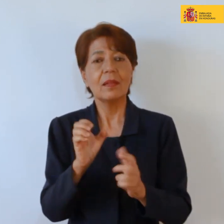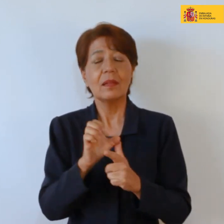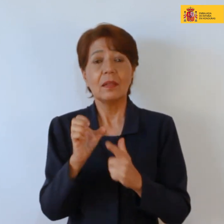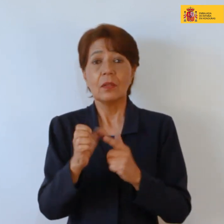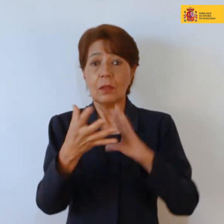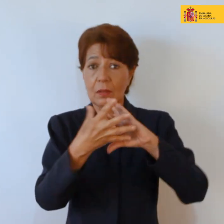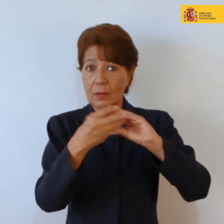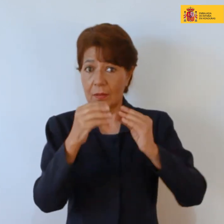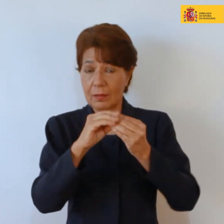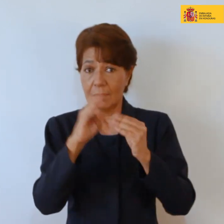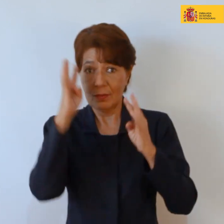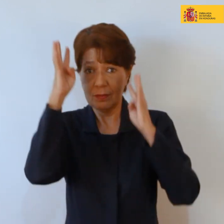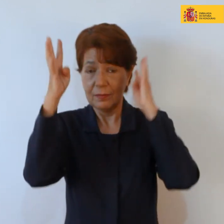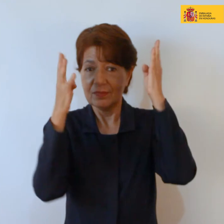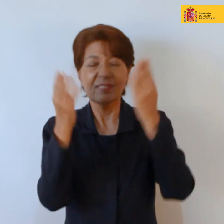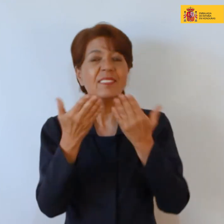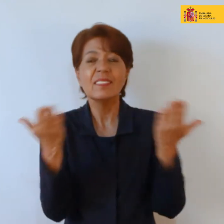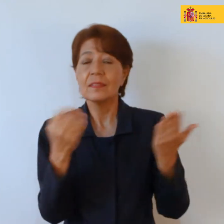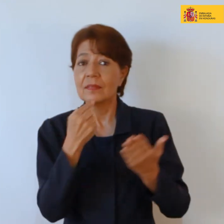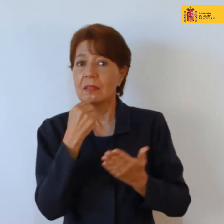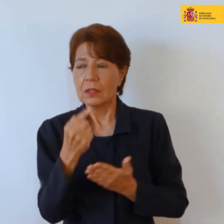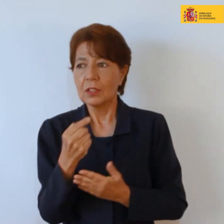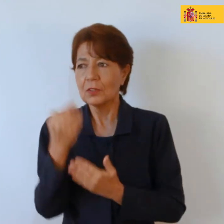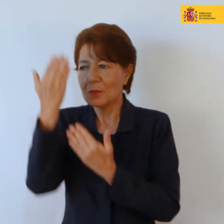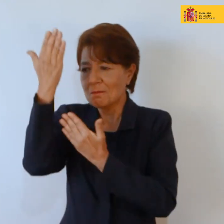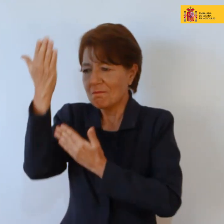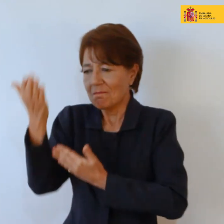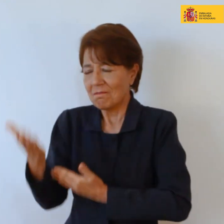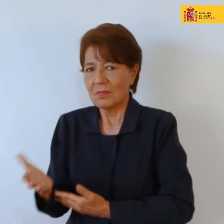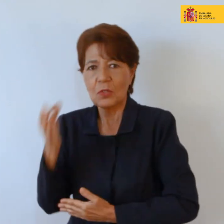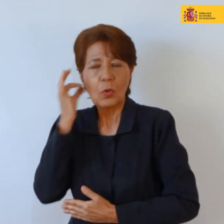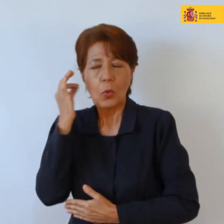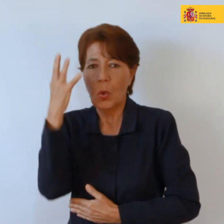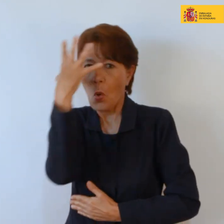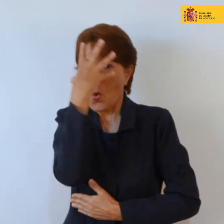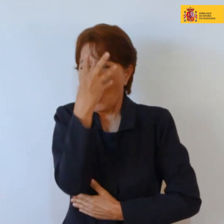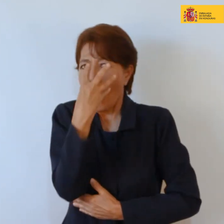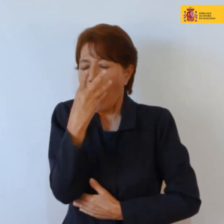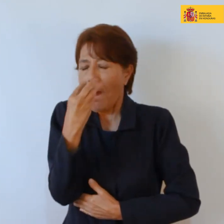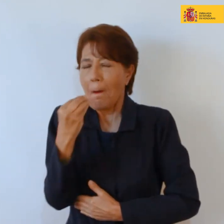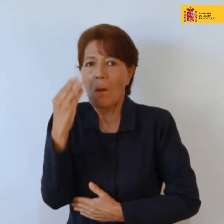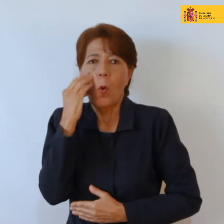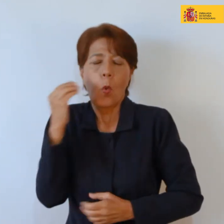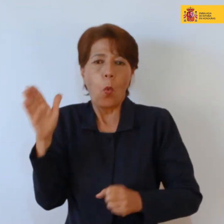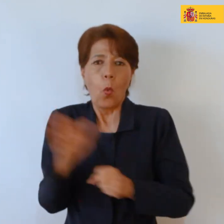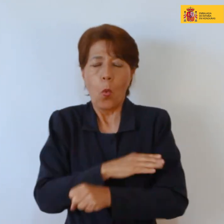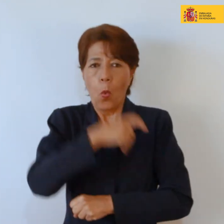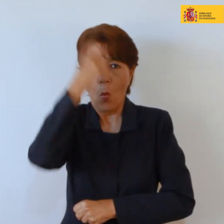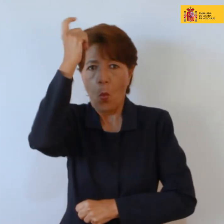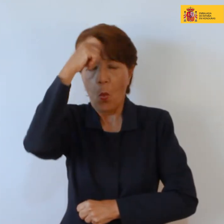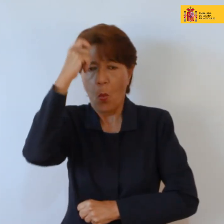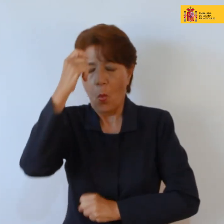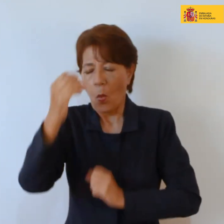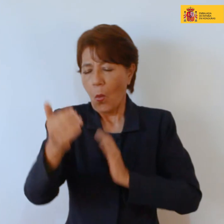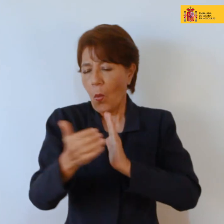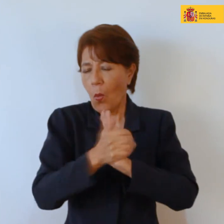que es una hermosa mujer, matriarca, chamana que fue guerrera y líder de la comunidad lenca